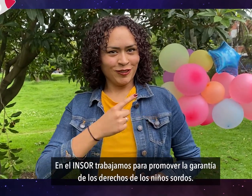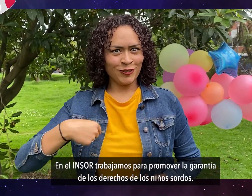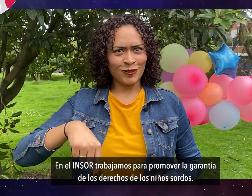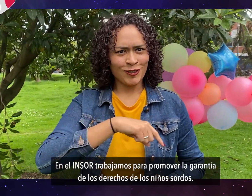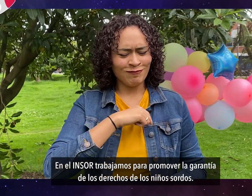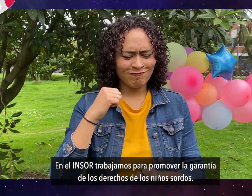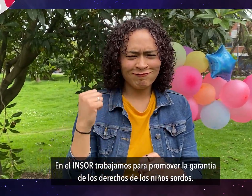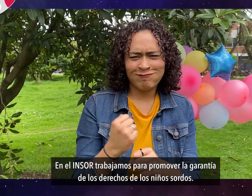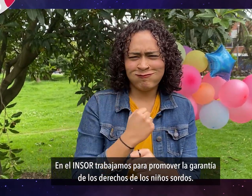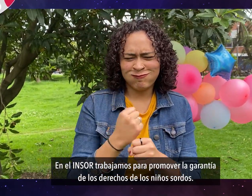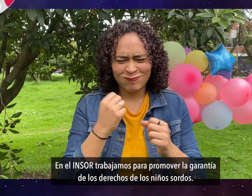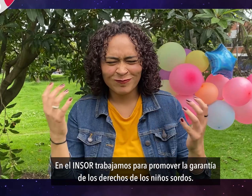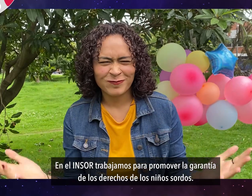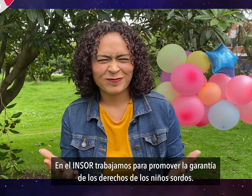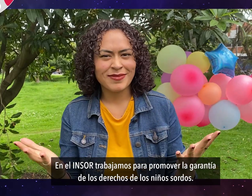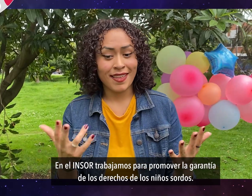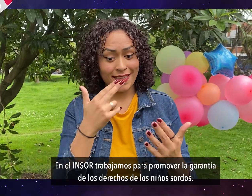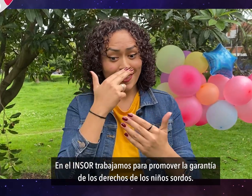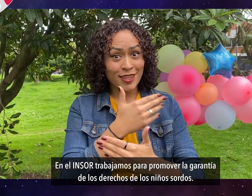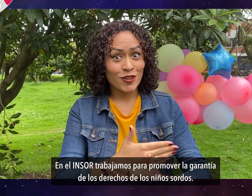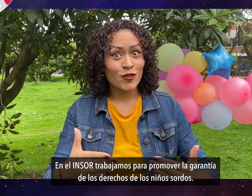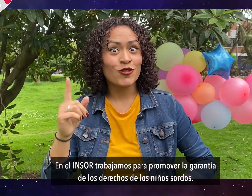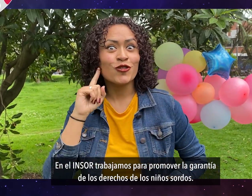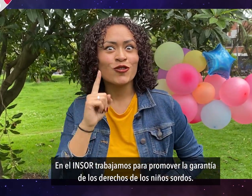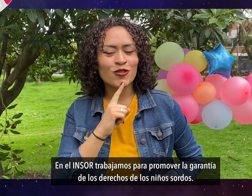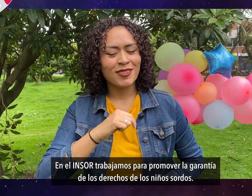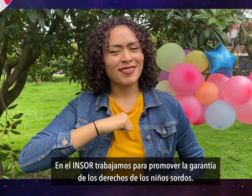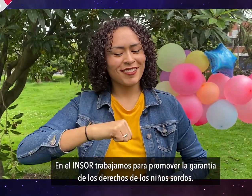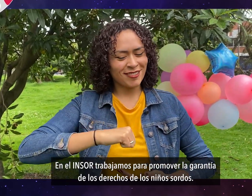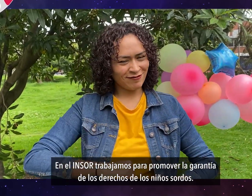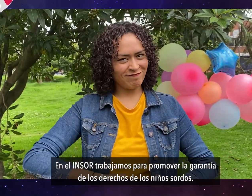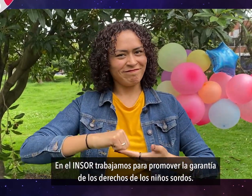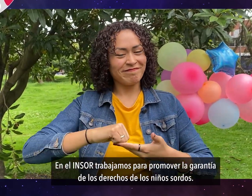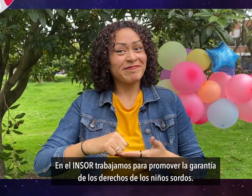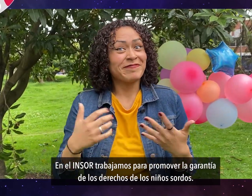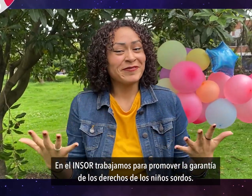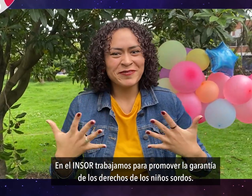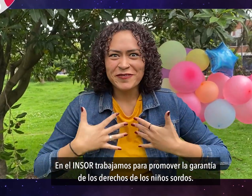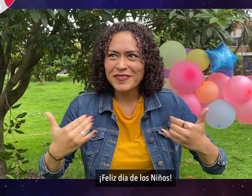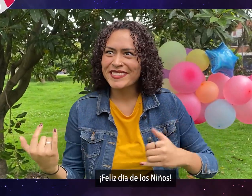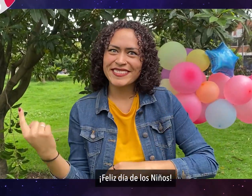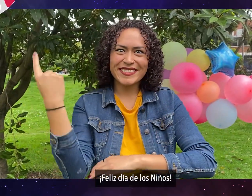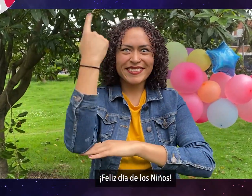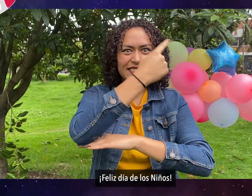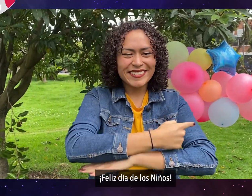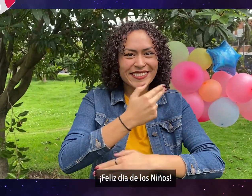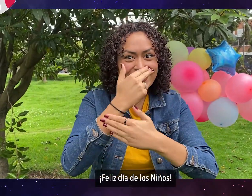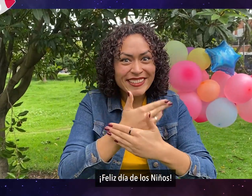en el INSOR trabajamos para promover la garantía de los derechos de los niños sordos feliz día de los niños